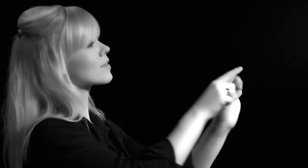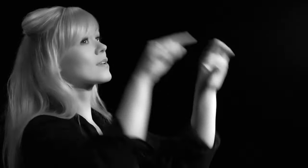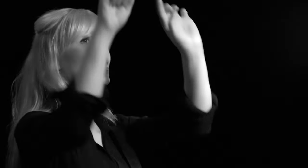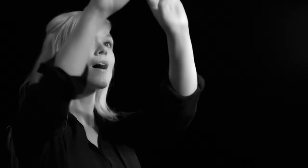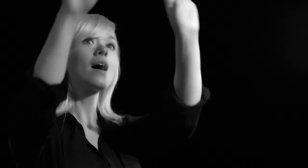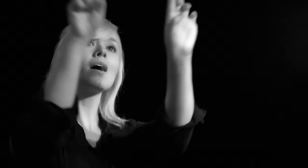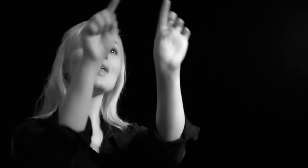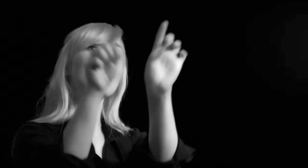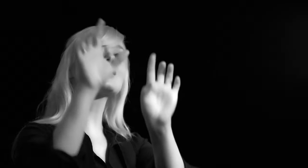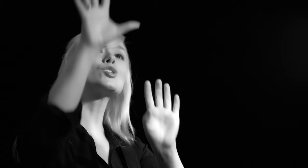Hände